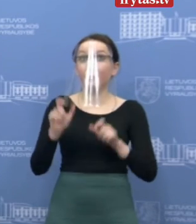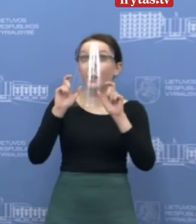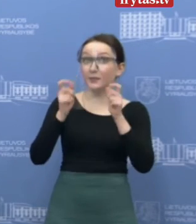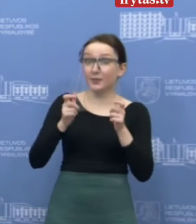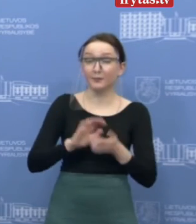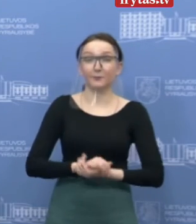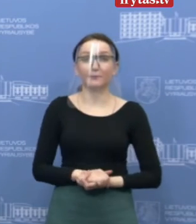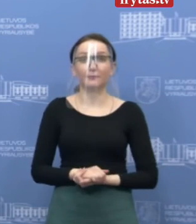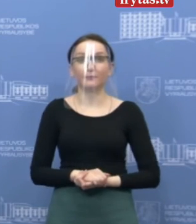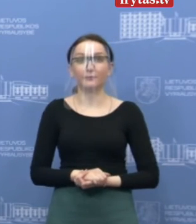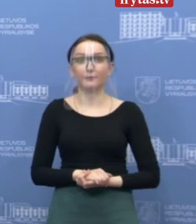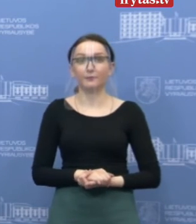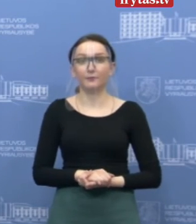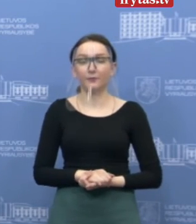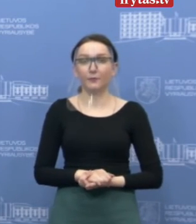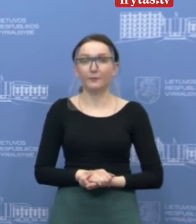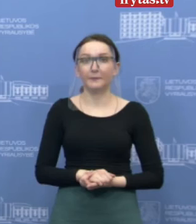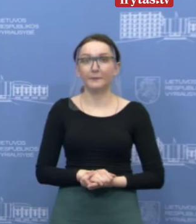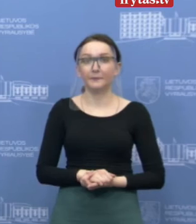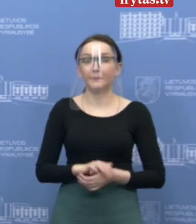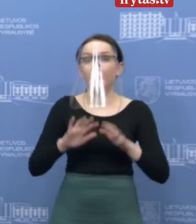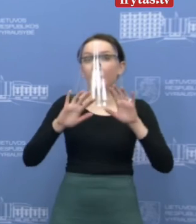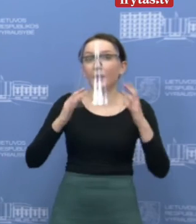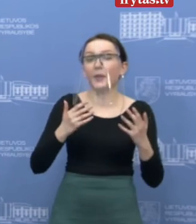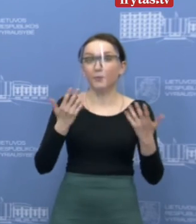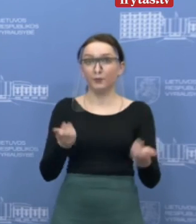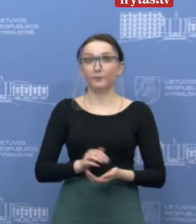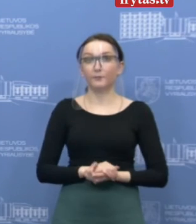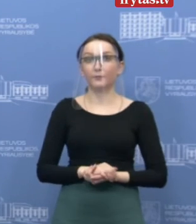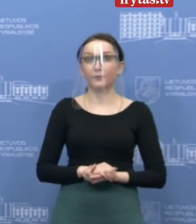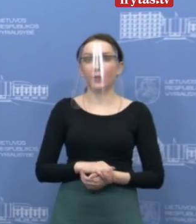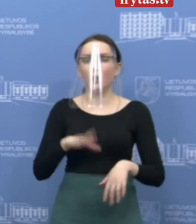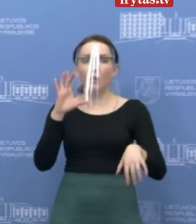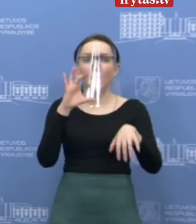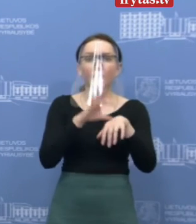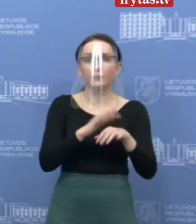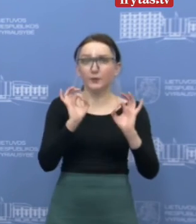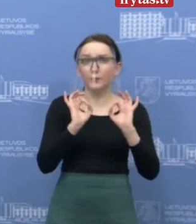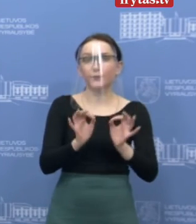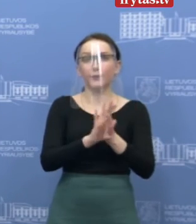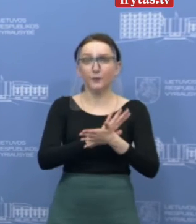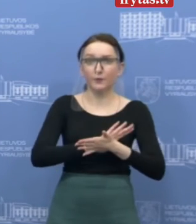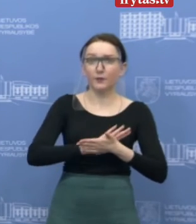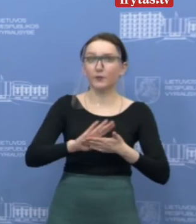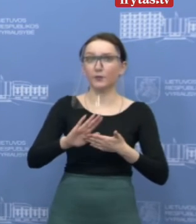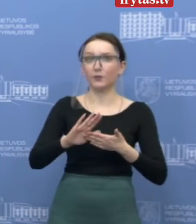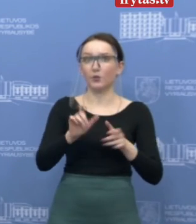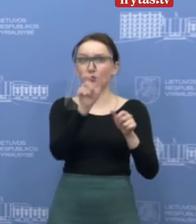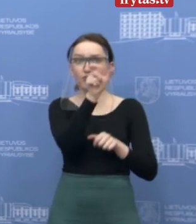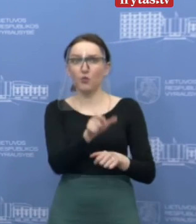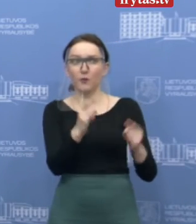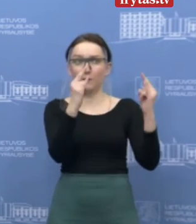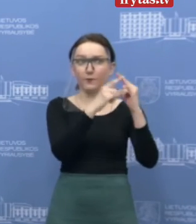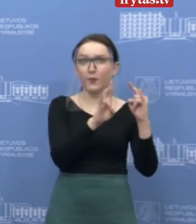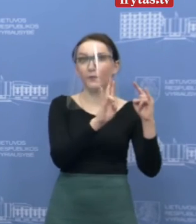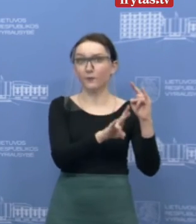Taigi, visų pirma, tada kaip vyksta konkrečiai užtikrinimas, kad žmogus yra